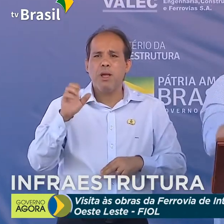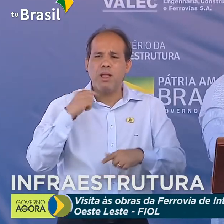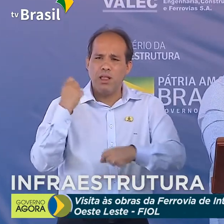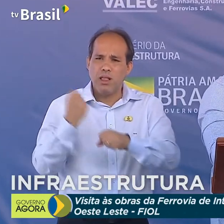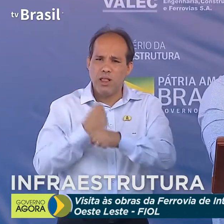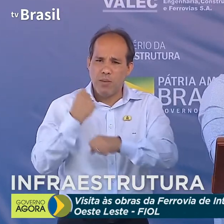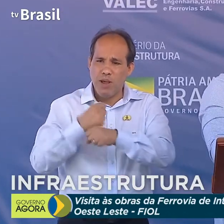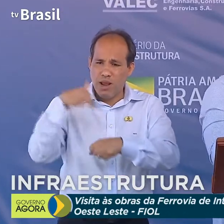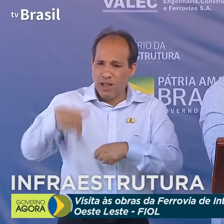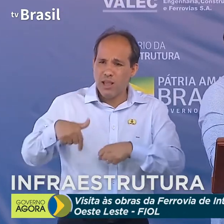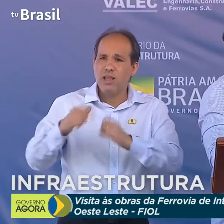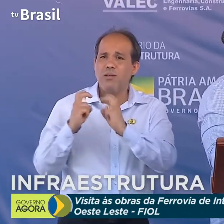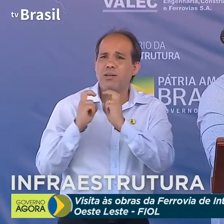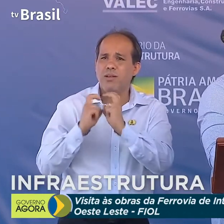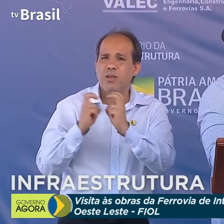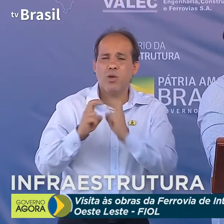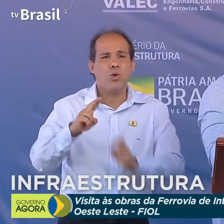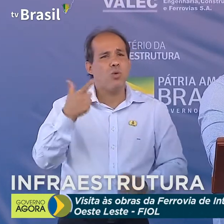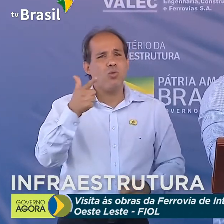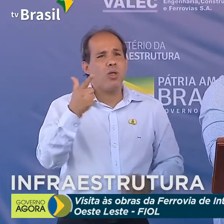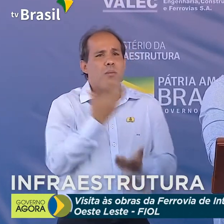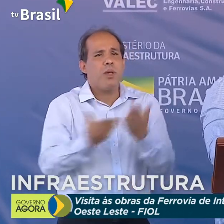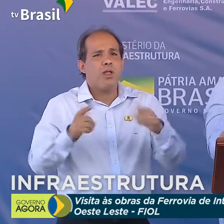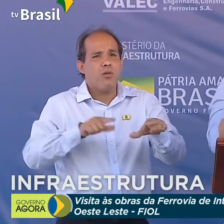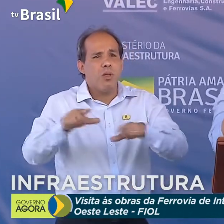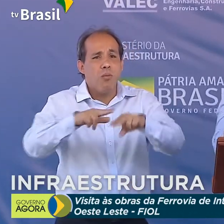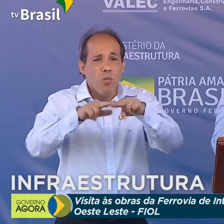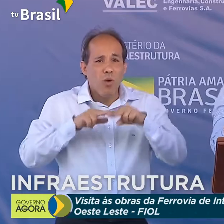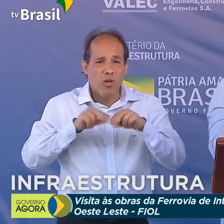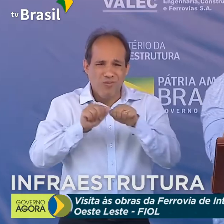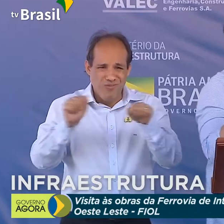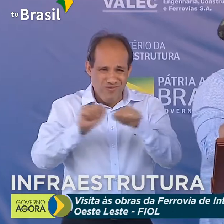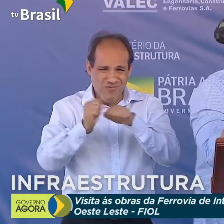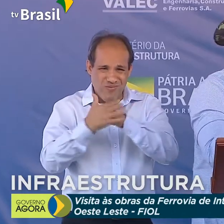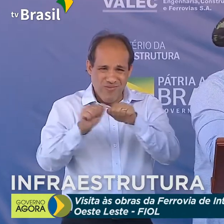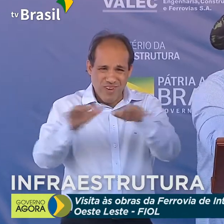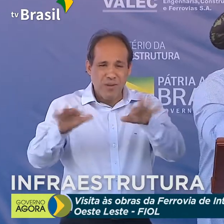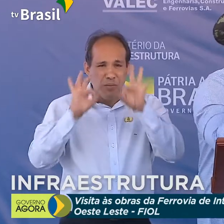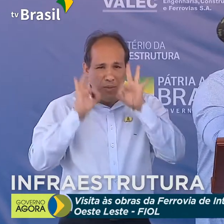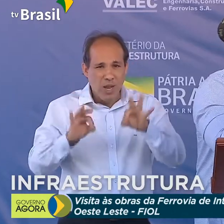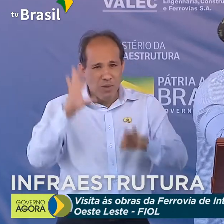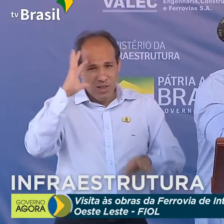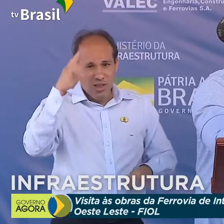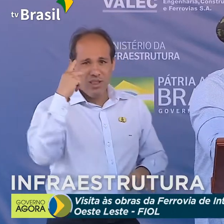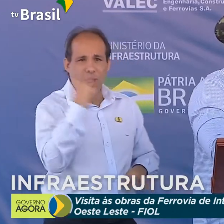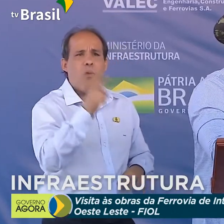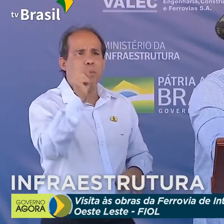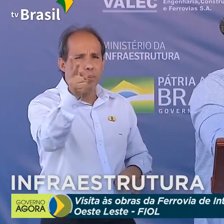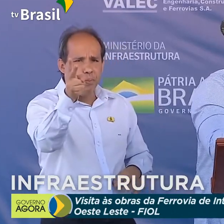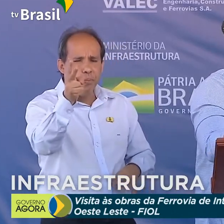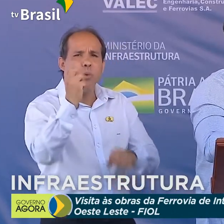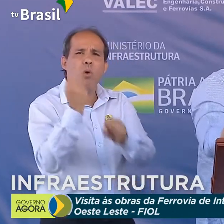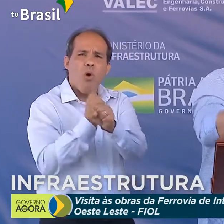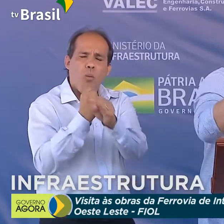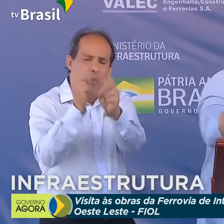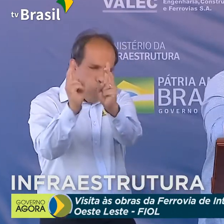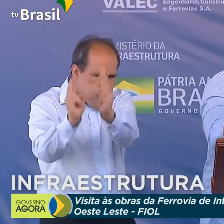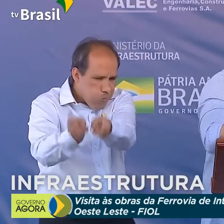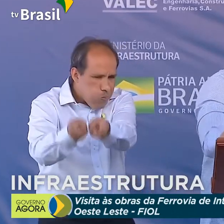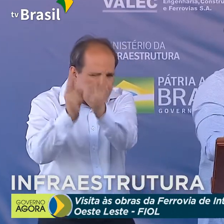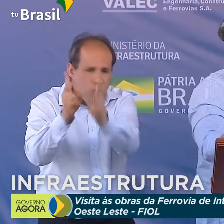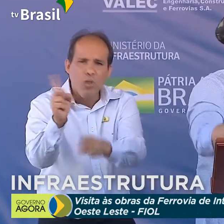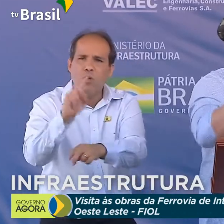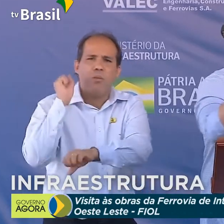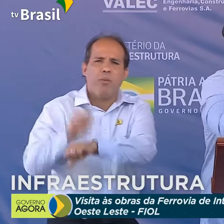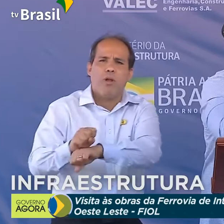trabalham nessa ferrovia, que não perderam emprego na pandemia, porque houve a decisão acertada de manter as obras funcionando. Nós